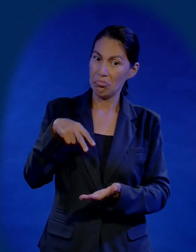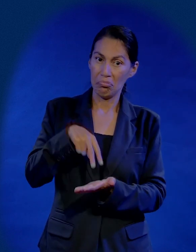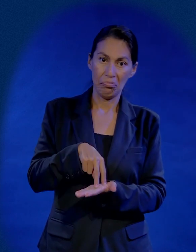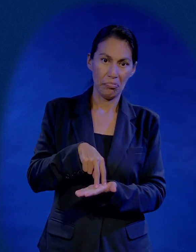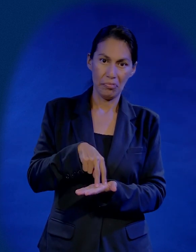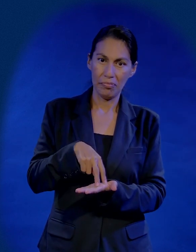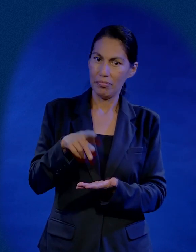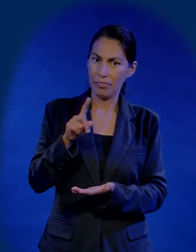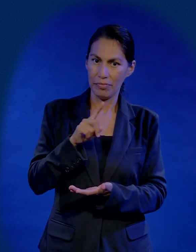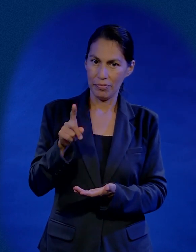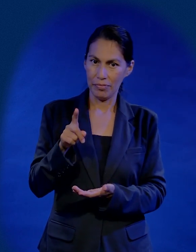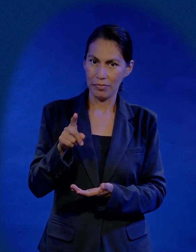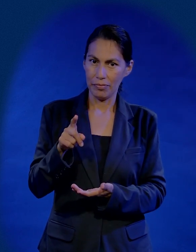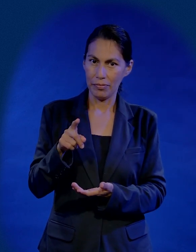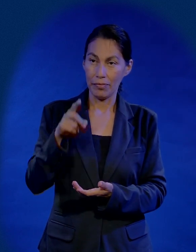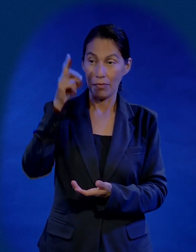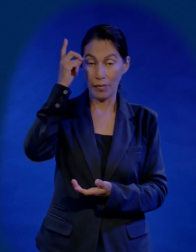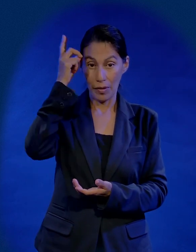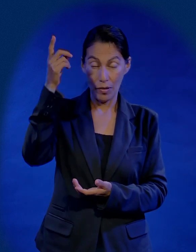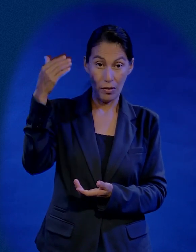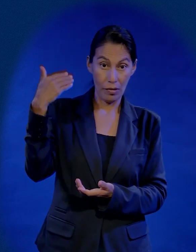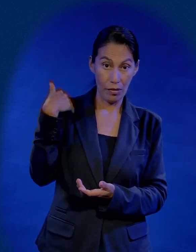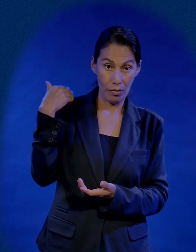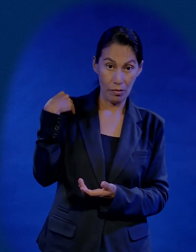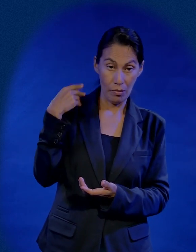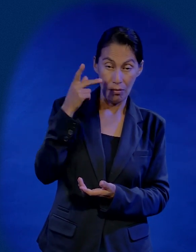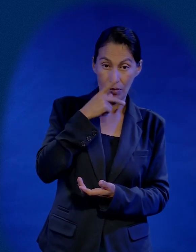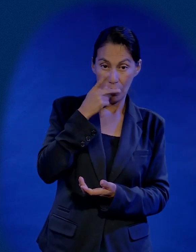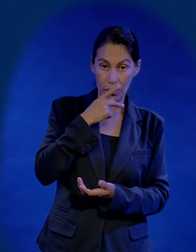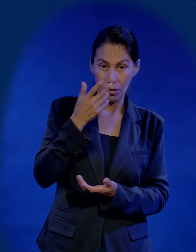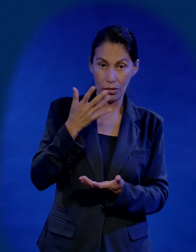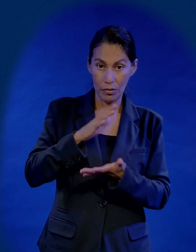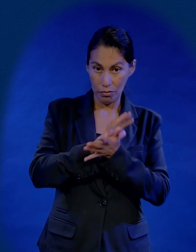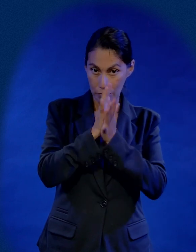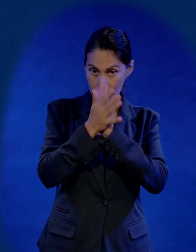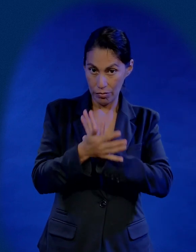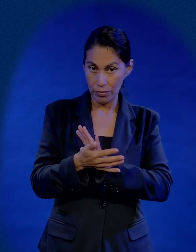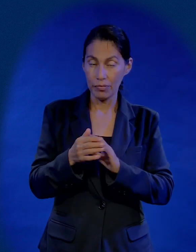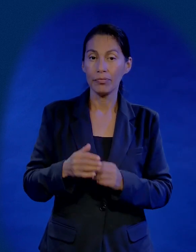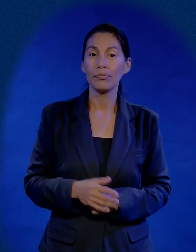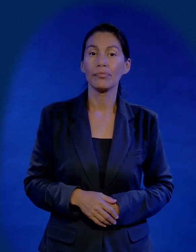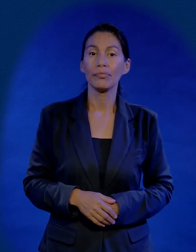hay otros que no están de pie que también Dios ha llamado para ser pastores